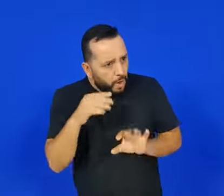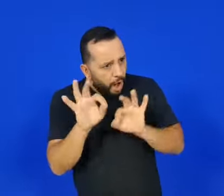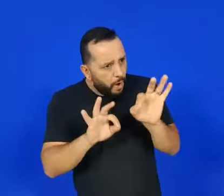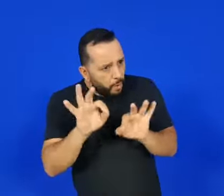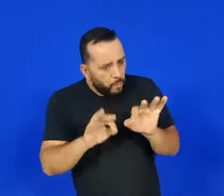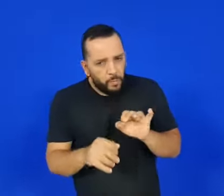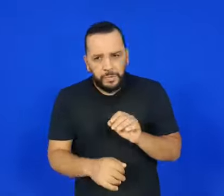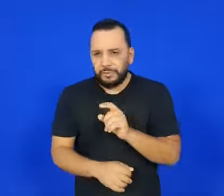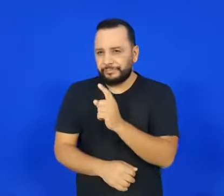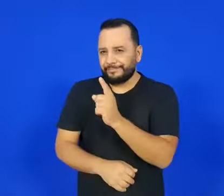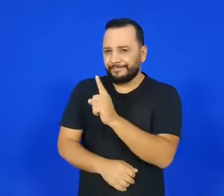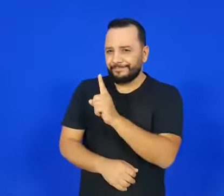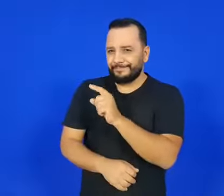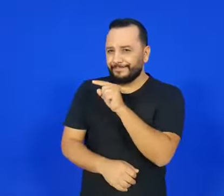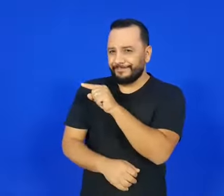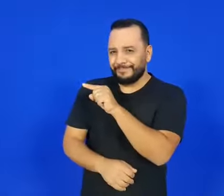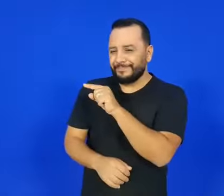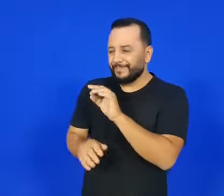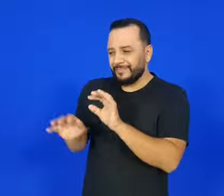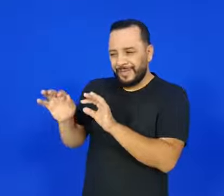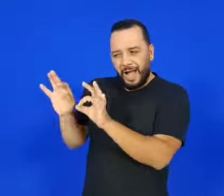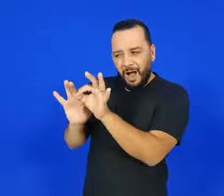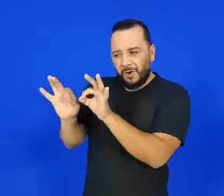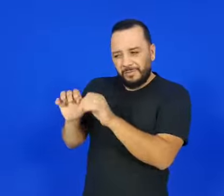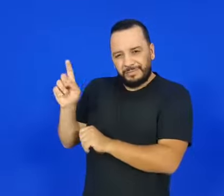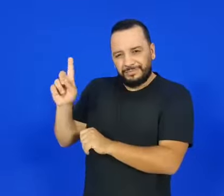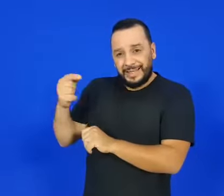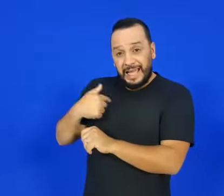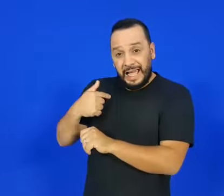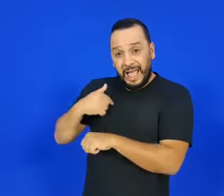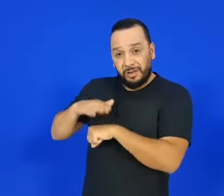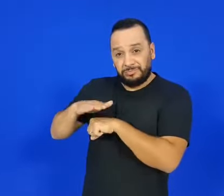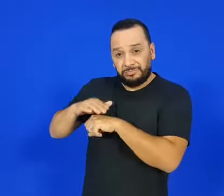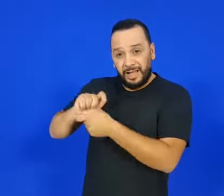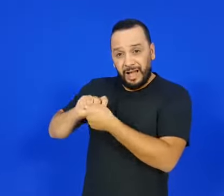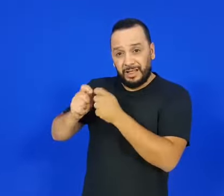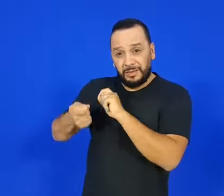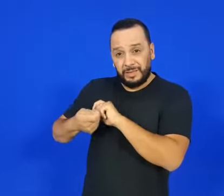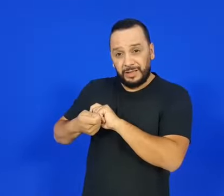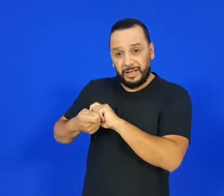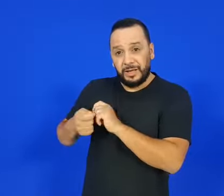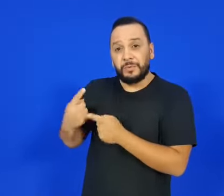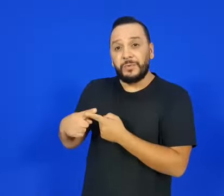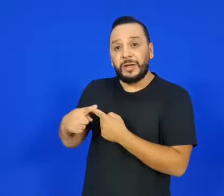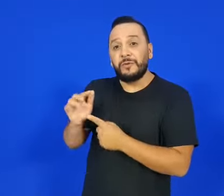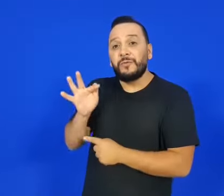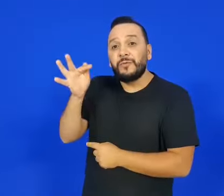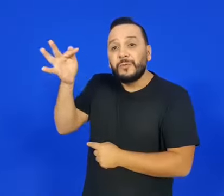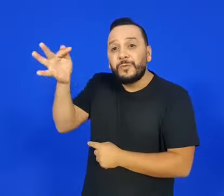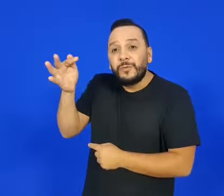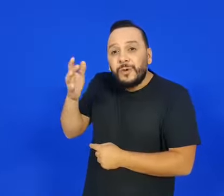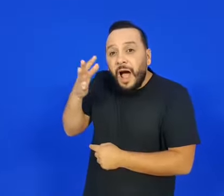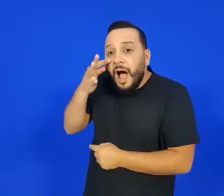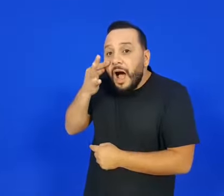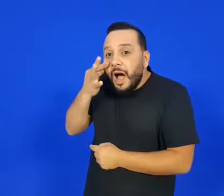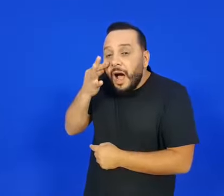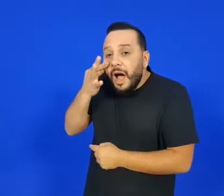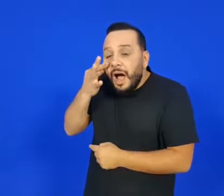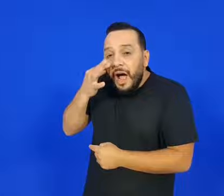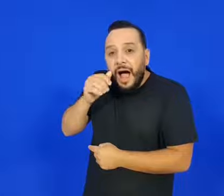ali. O rapaz da edição falou não, Helio, pode deixar que eu arrumo. Mas eu disse para ele, não, não, eu preciso me adaptar a isso, porque futuramente eu